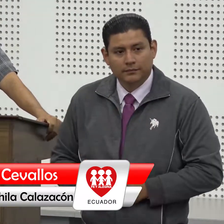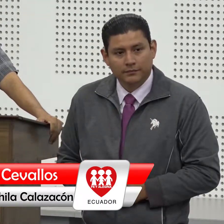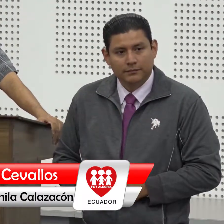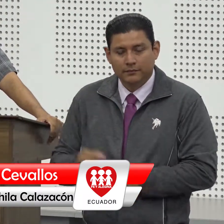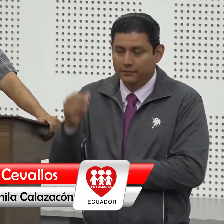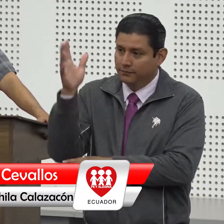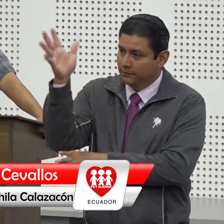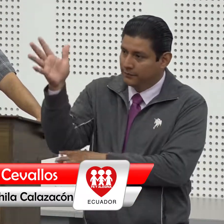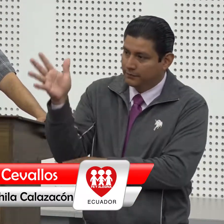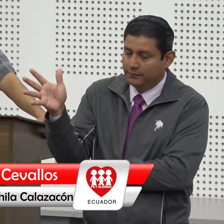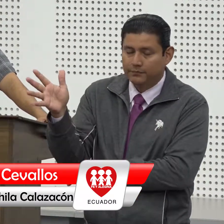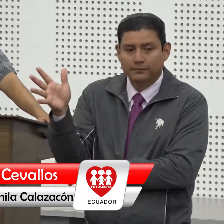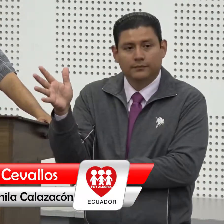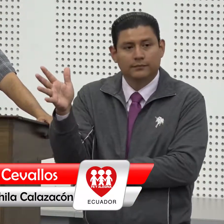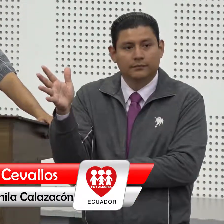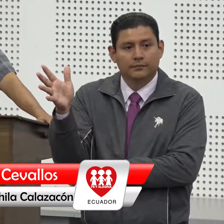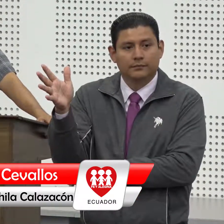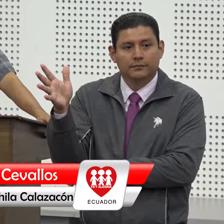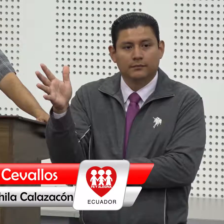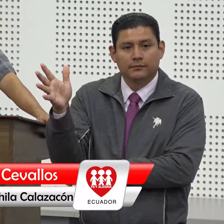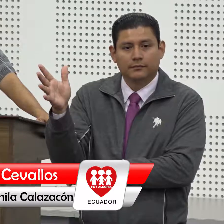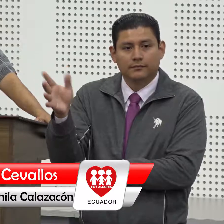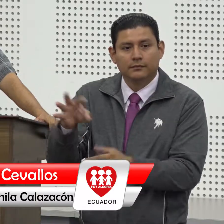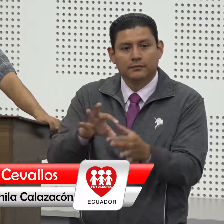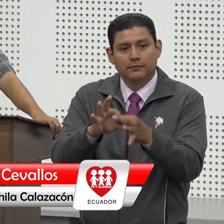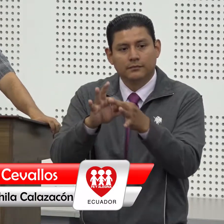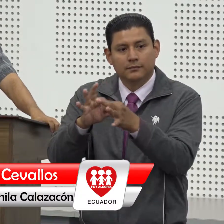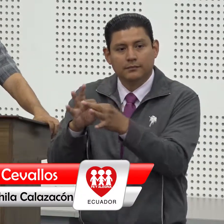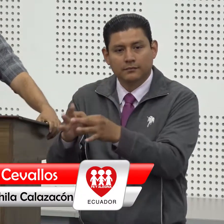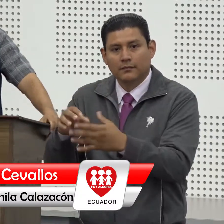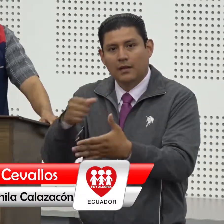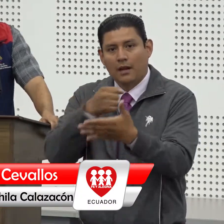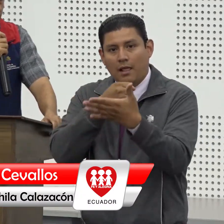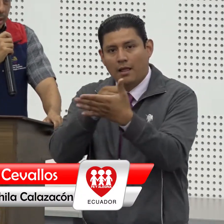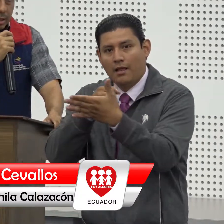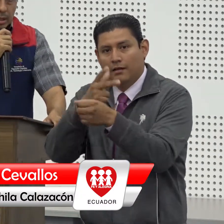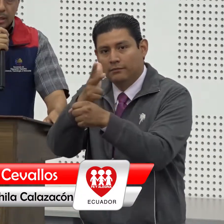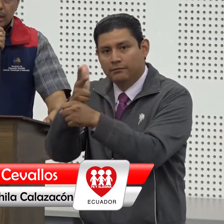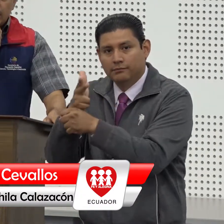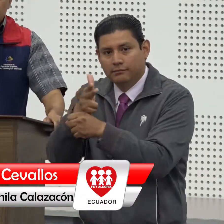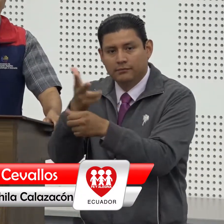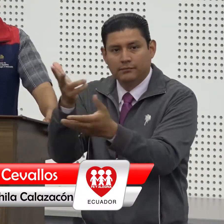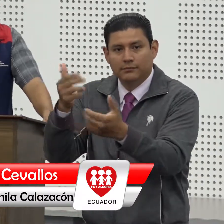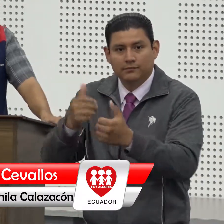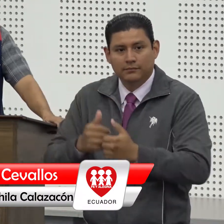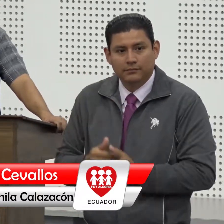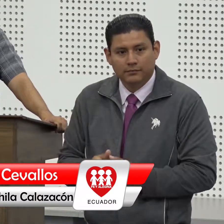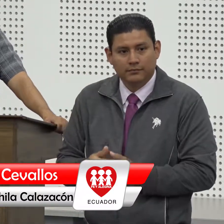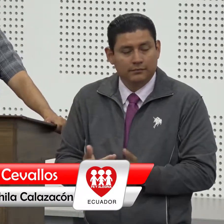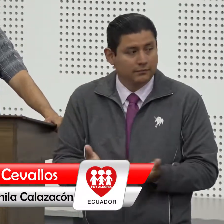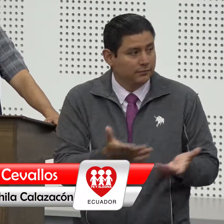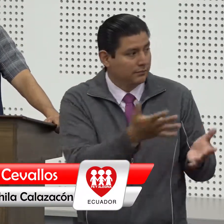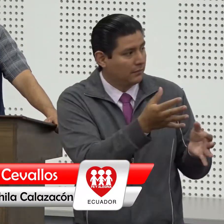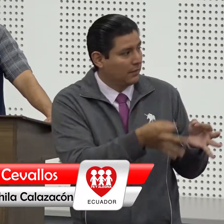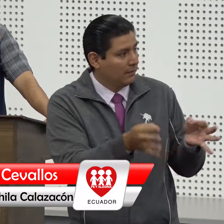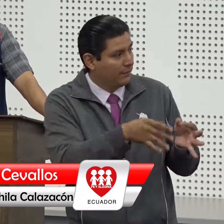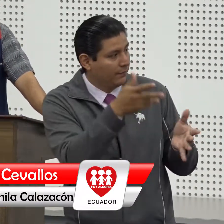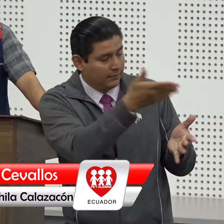docentes compañeros de la prensa señor prefecto